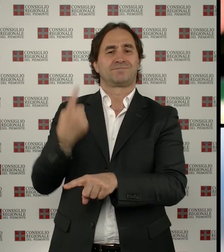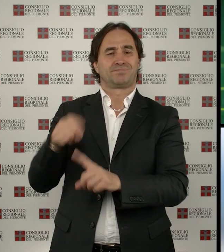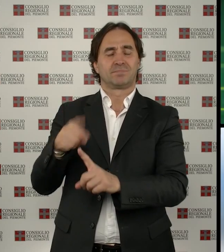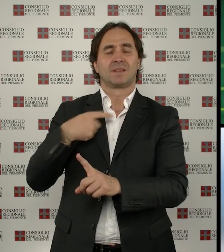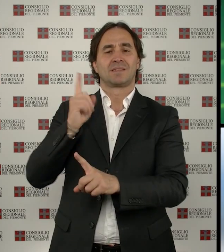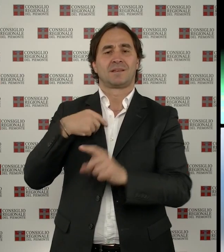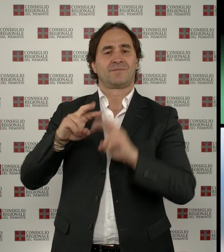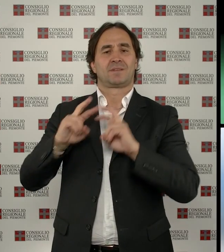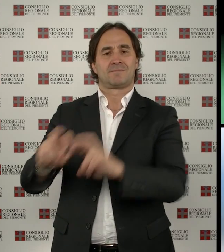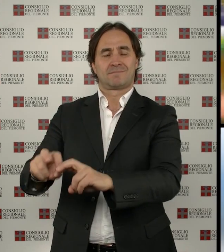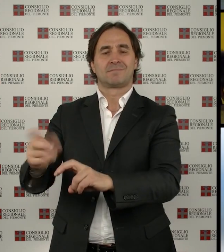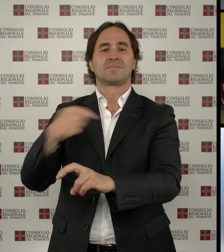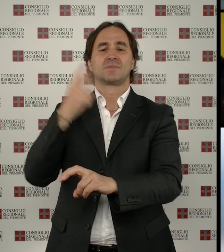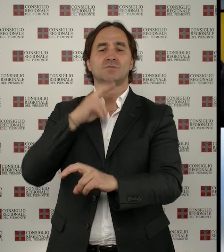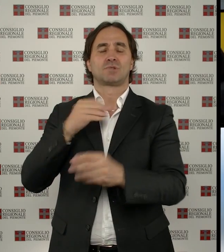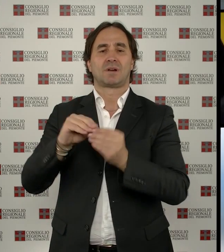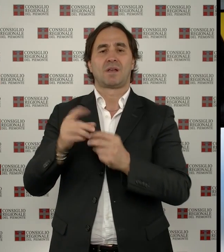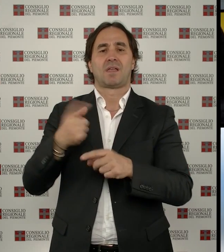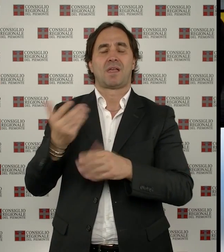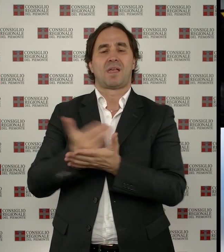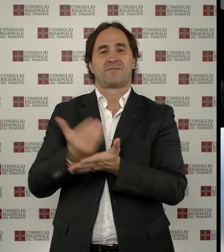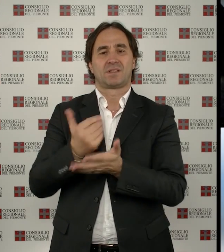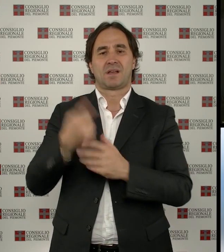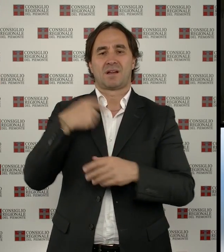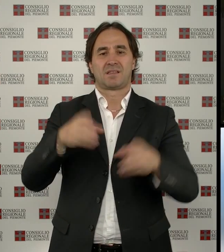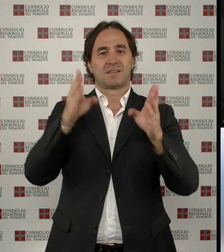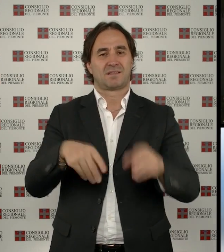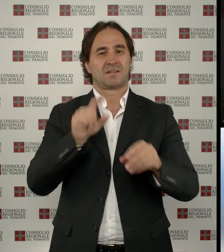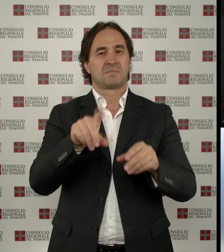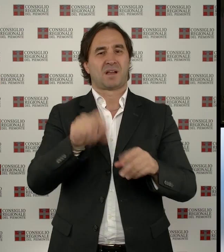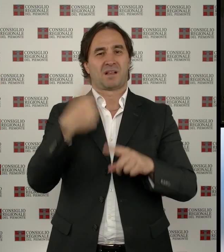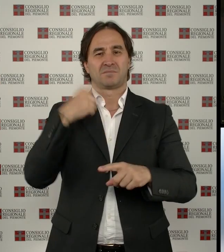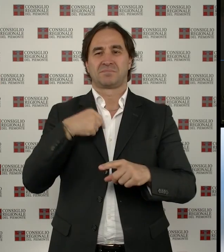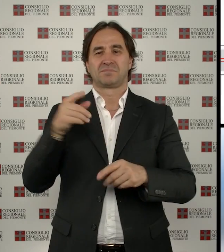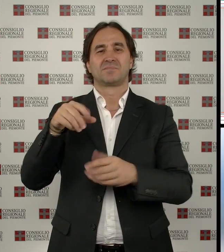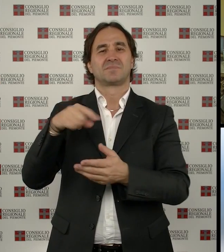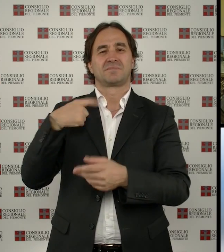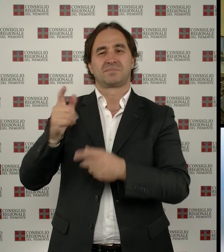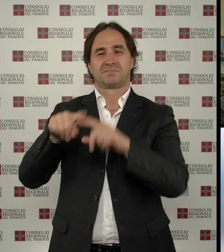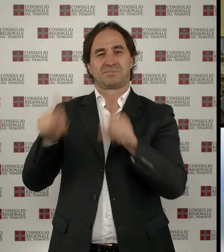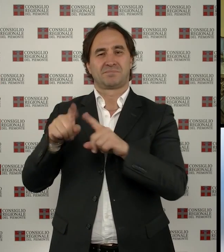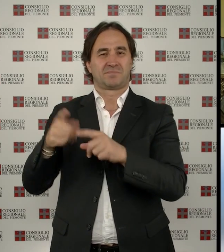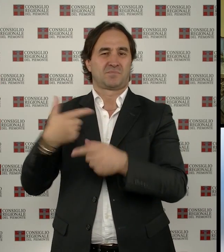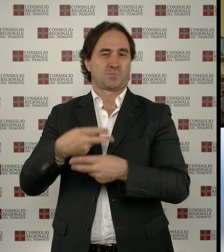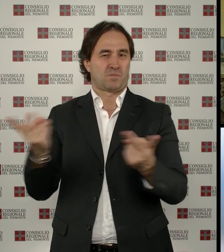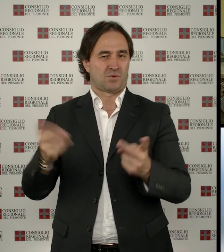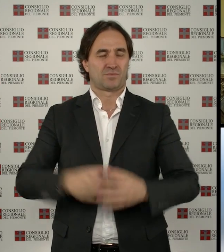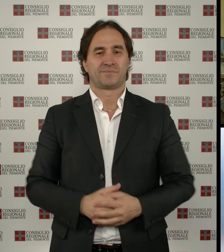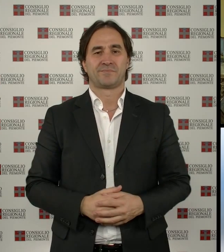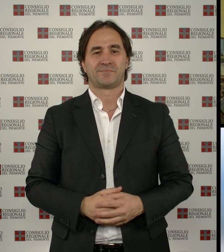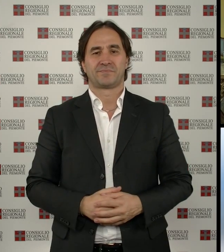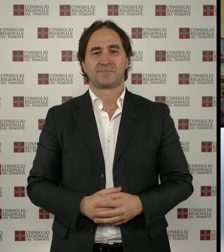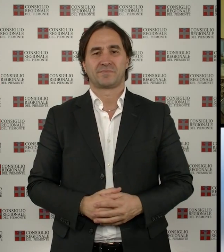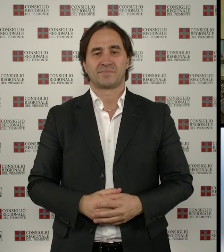in campo iniziative per disincentivare la presenza delle macchinette negli esercizi commerciali. Su iniziativa del